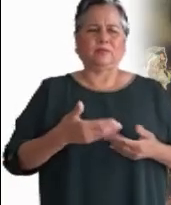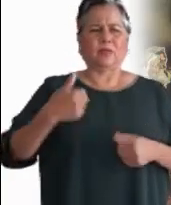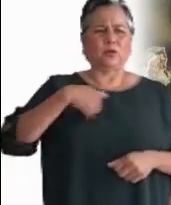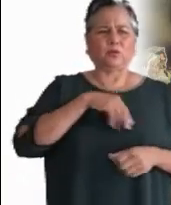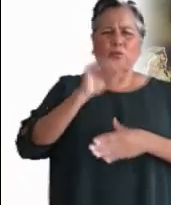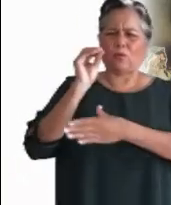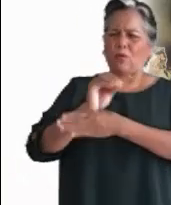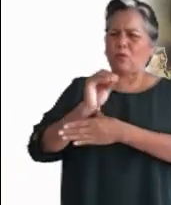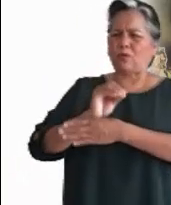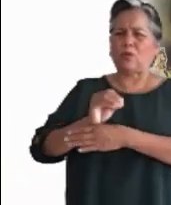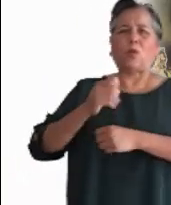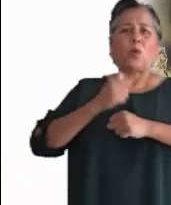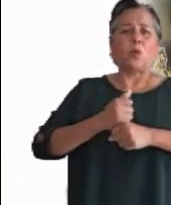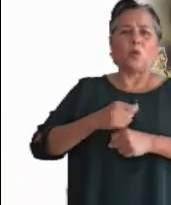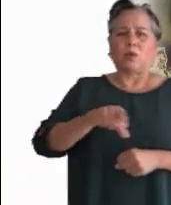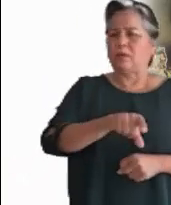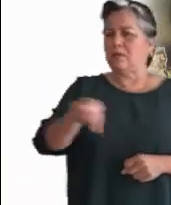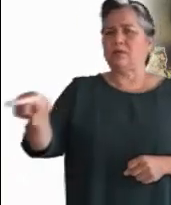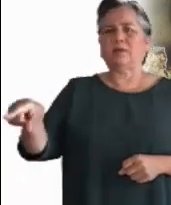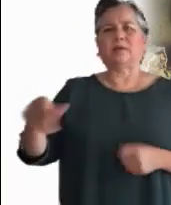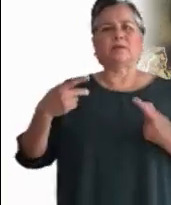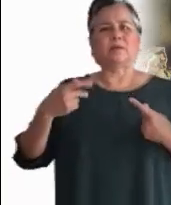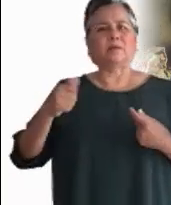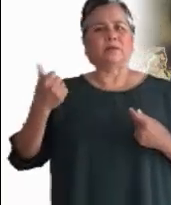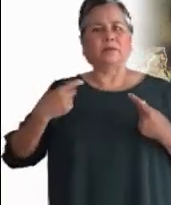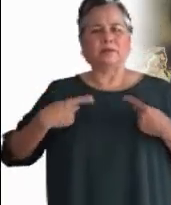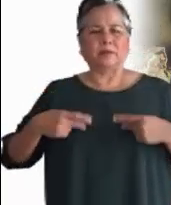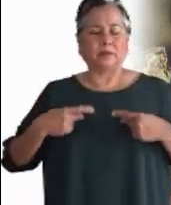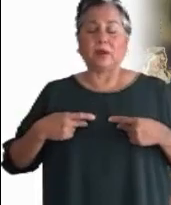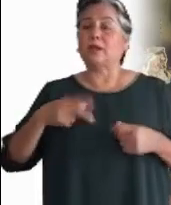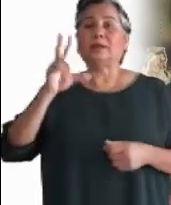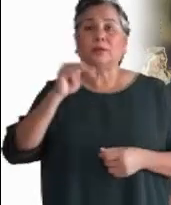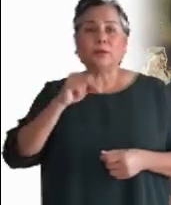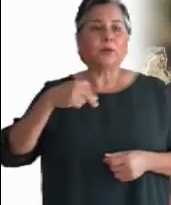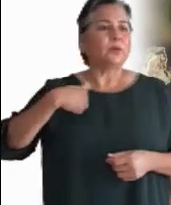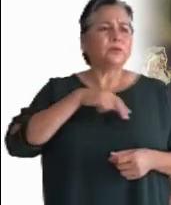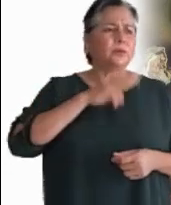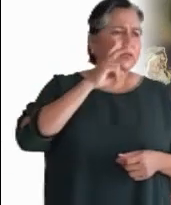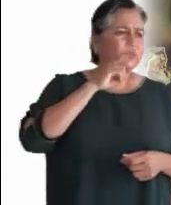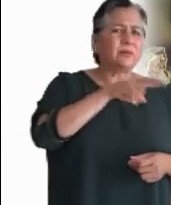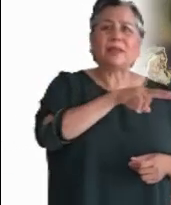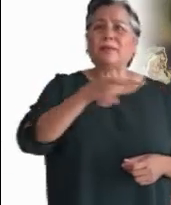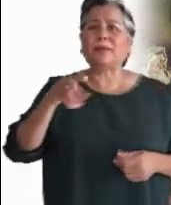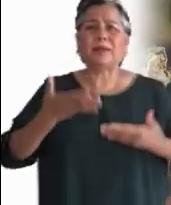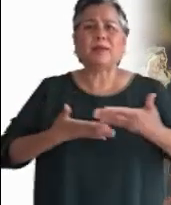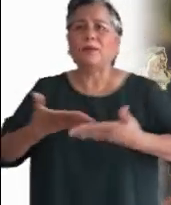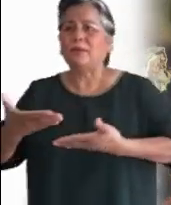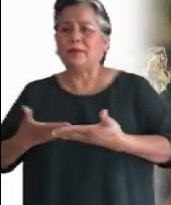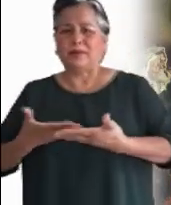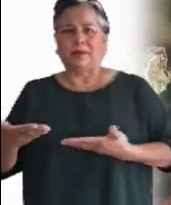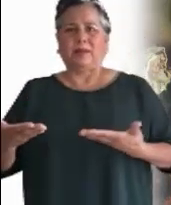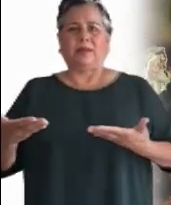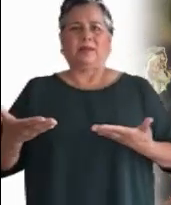ajenos y no podemos despreciar el dolor de quienes han sufrido. Se tiene que mirar y compartir.